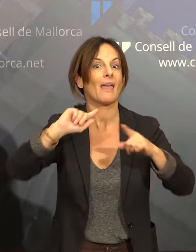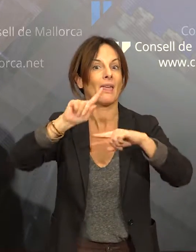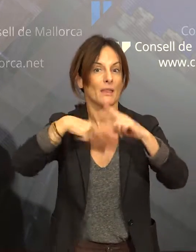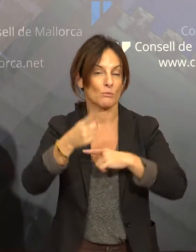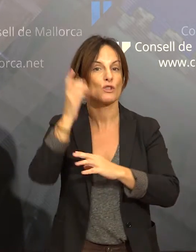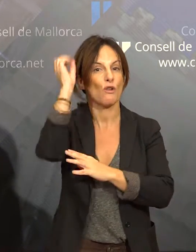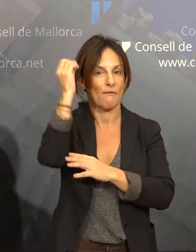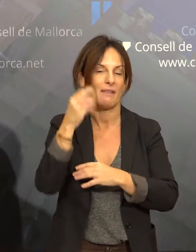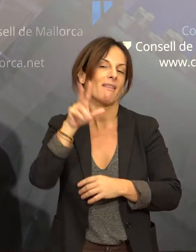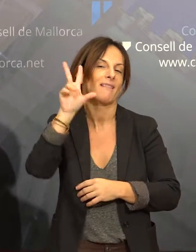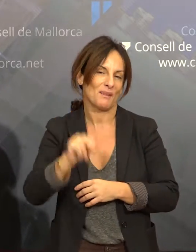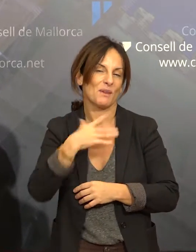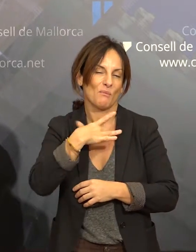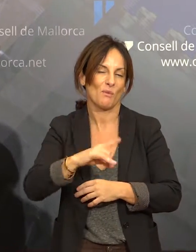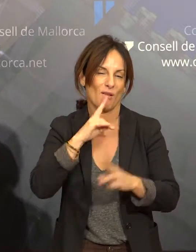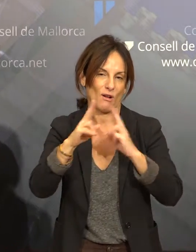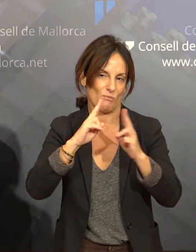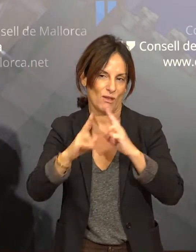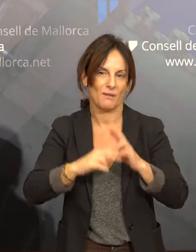segur que te solucionaran tots els dubtes.